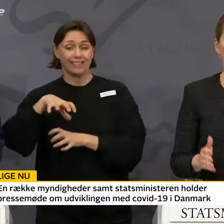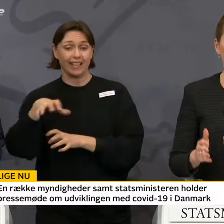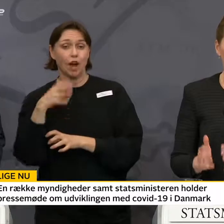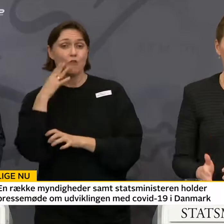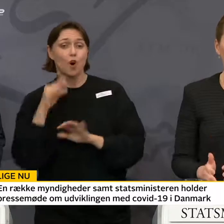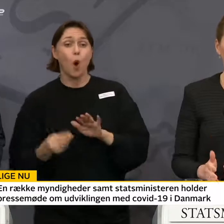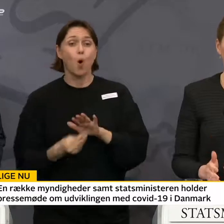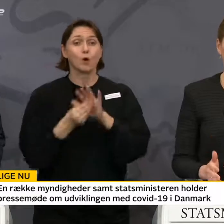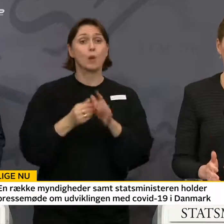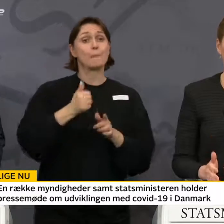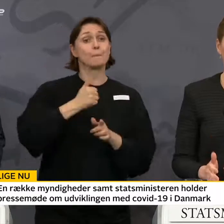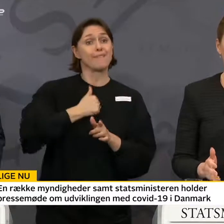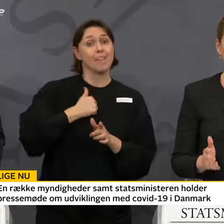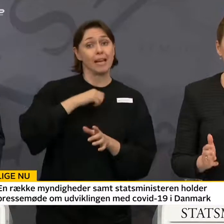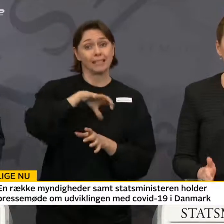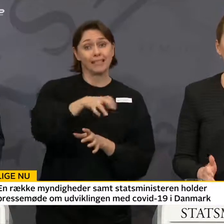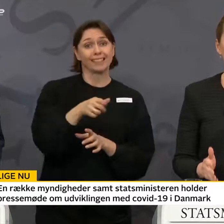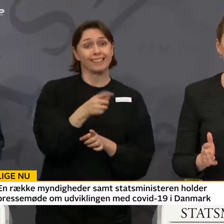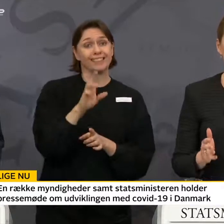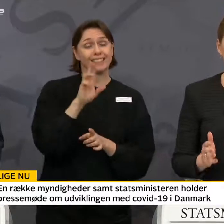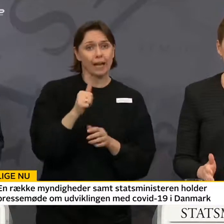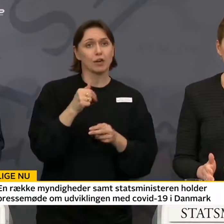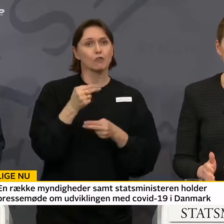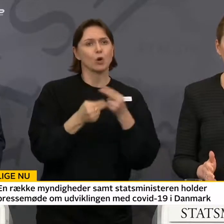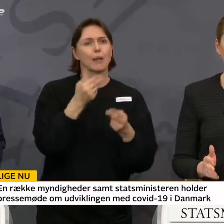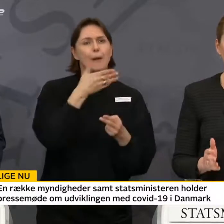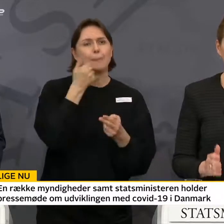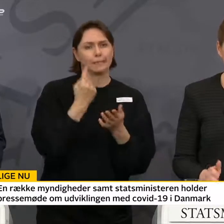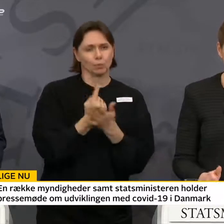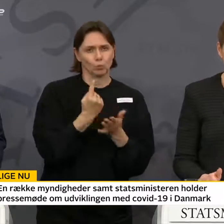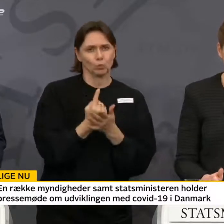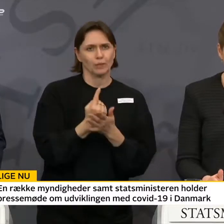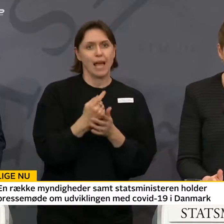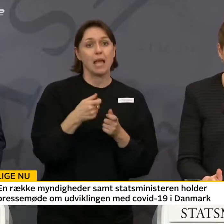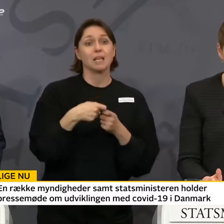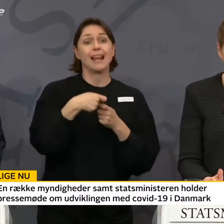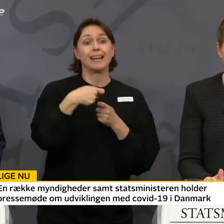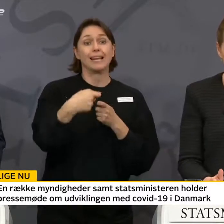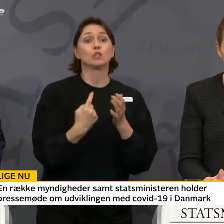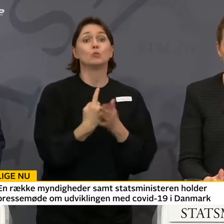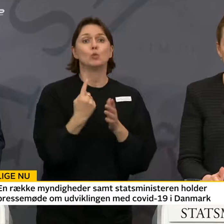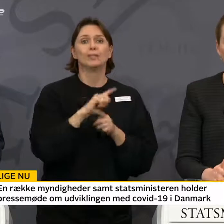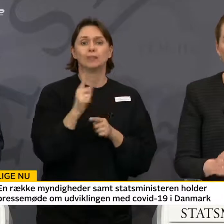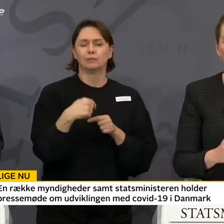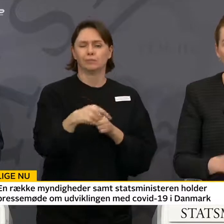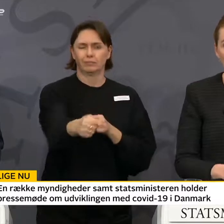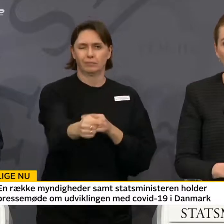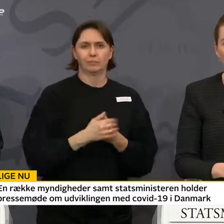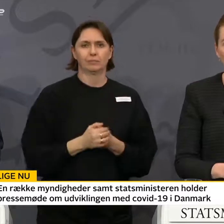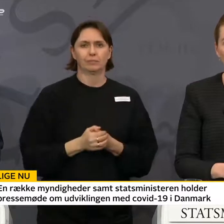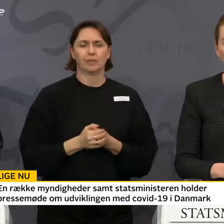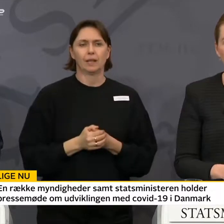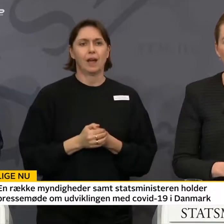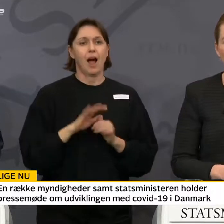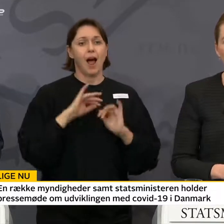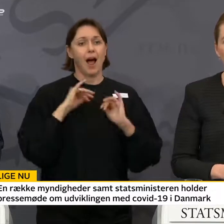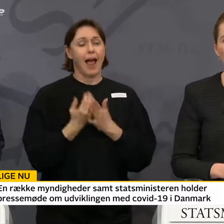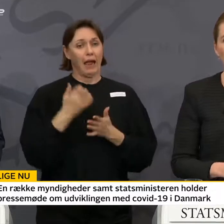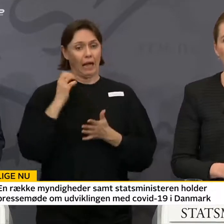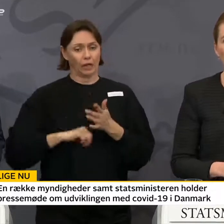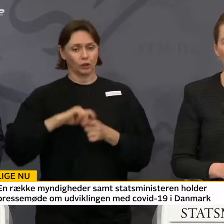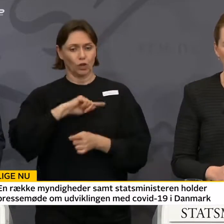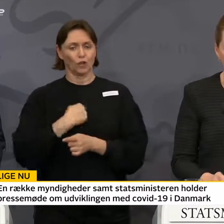understøtte, at den private sektor kan fortsætte bedst muligt i længst mulig tid. Og alle vi andre skal